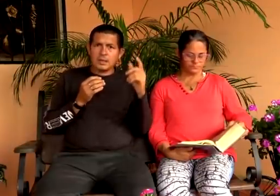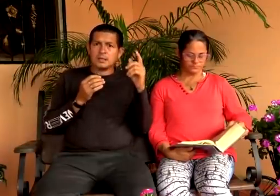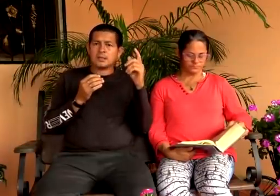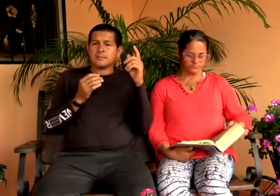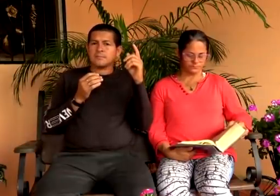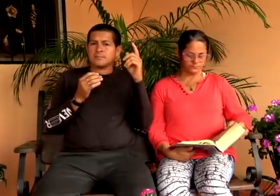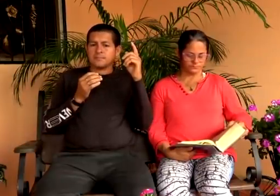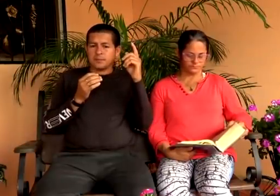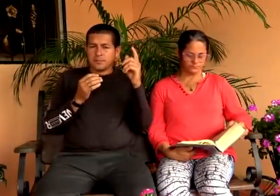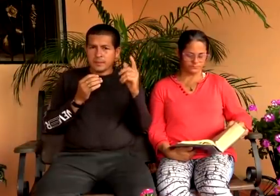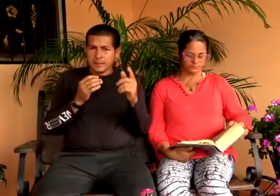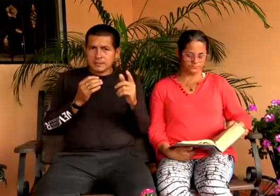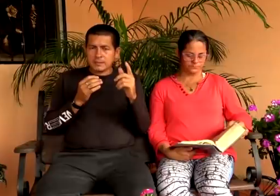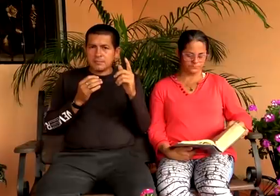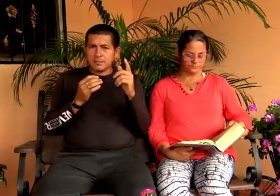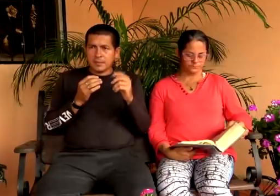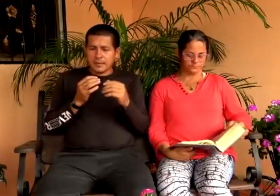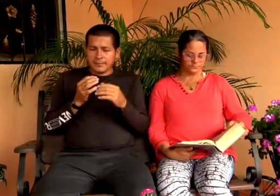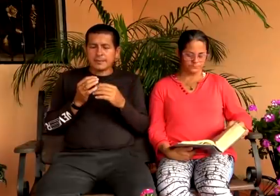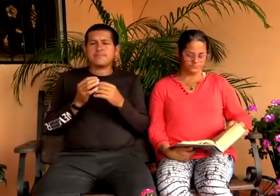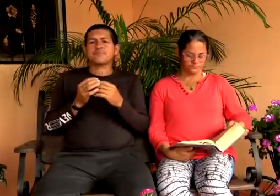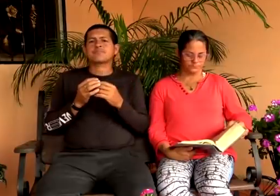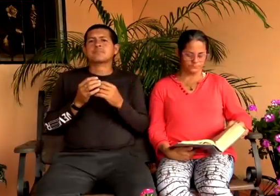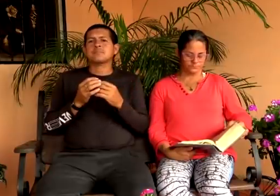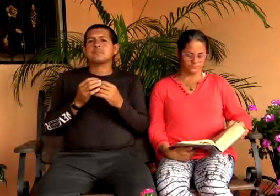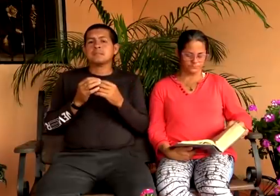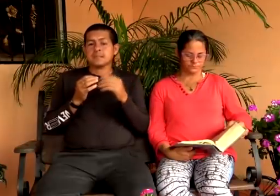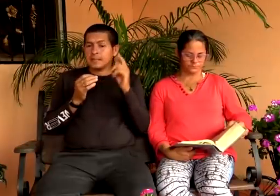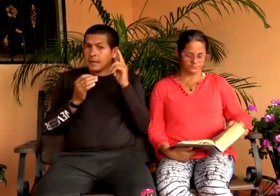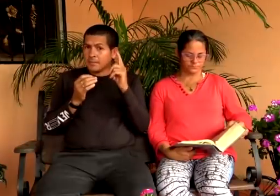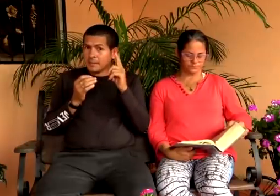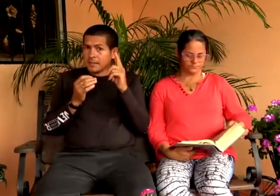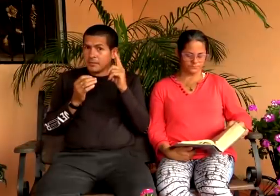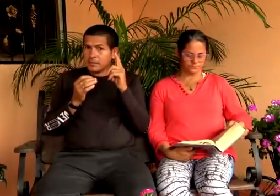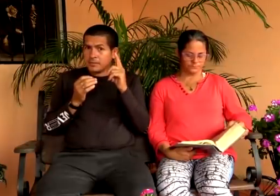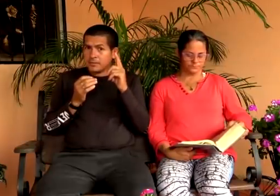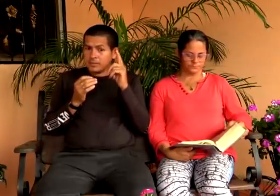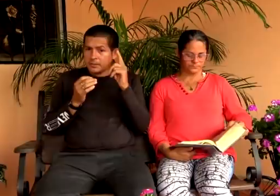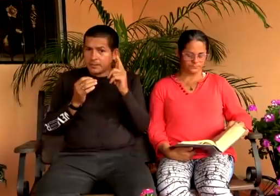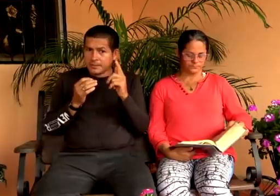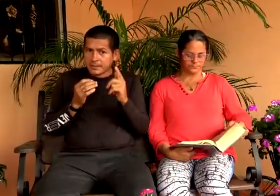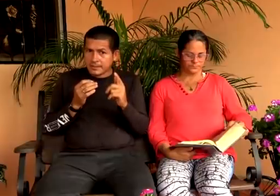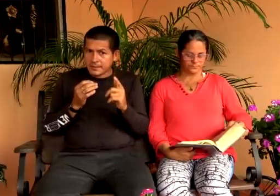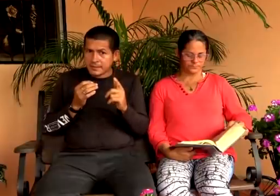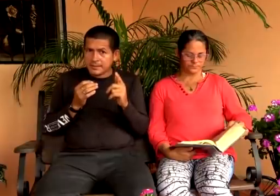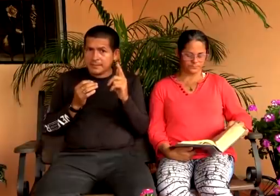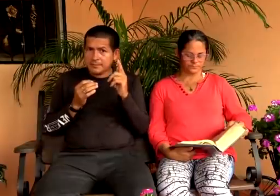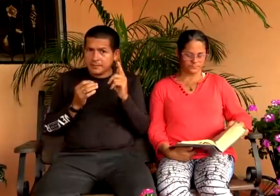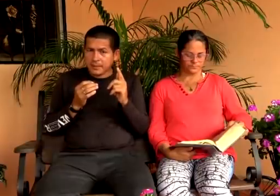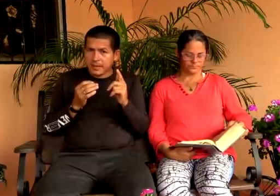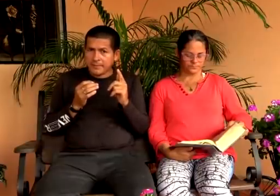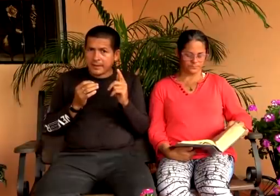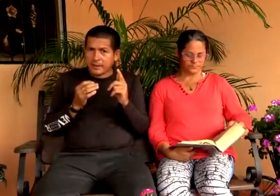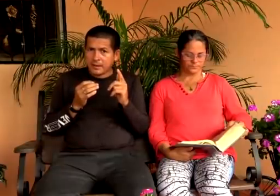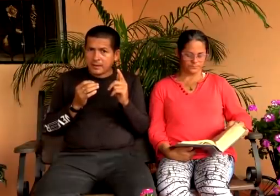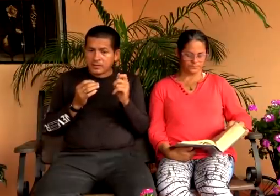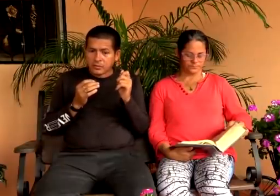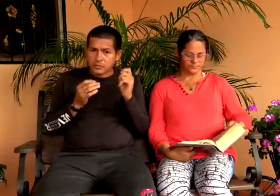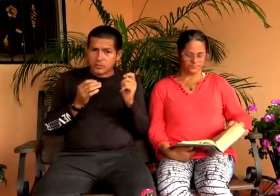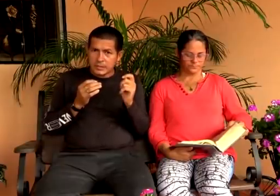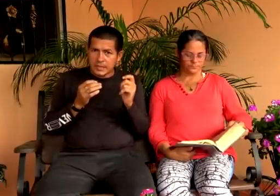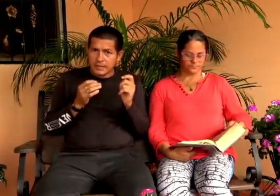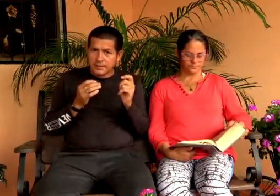ustedes permanecen en mi palabra, serán verdaderos discípulos míos y permanecen en mi palabra.